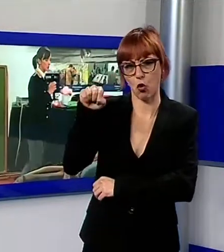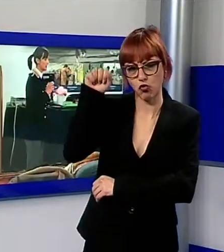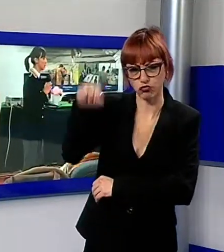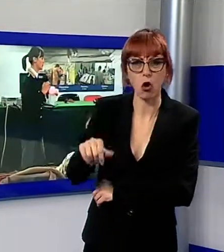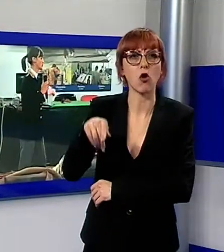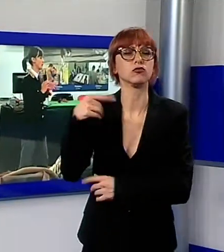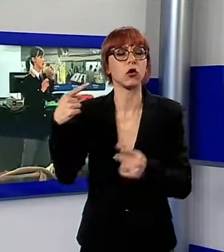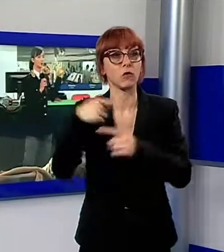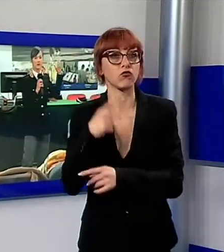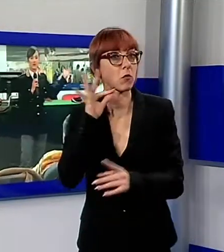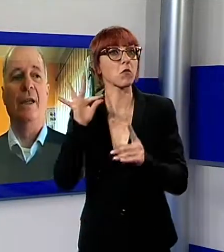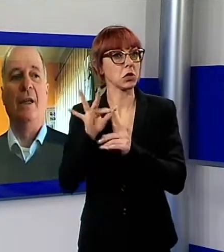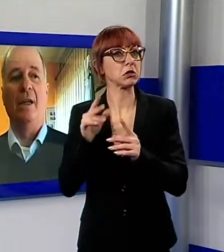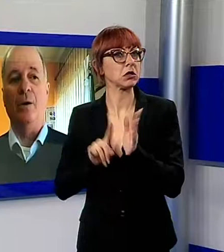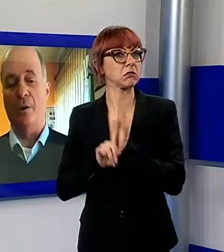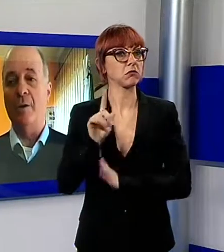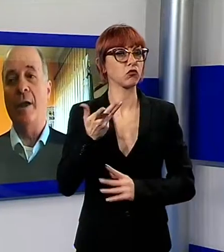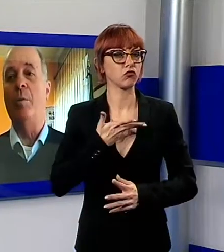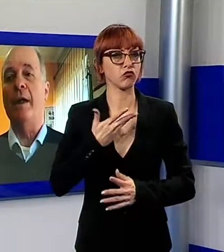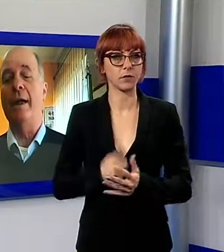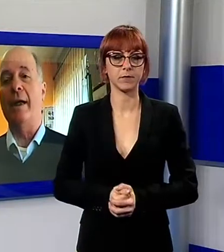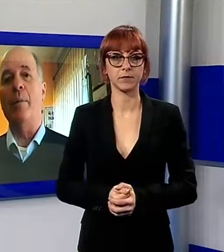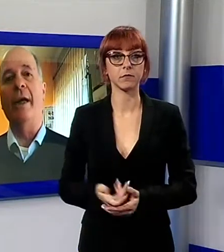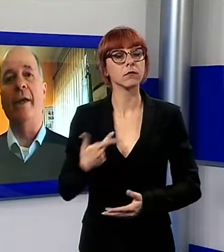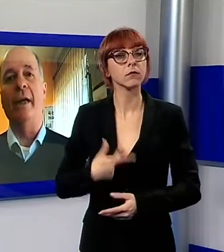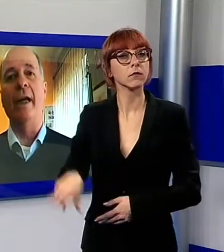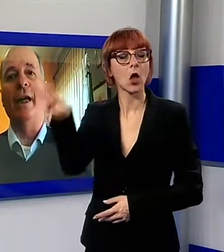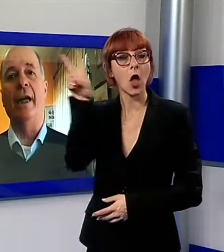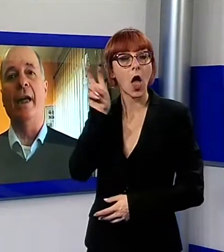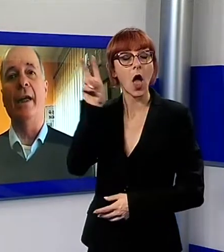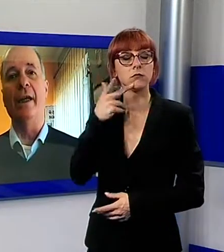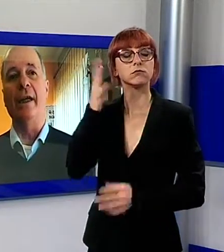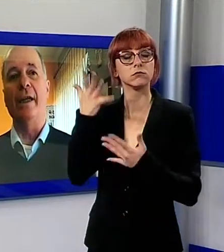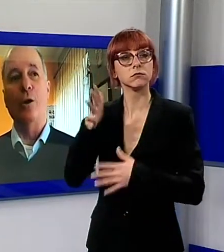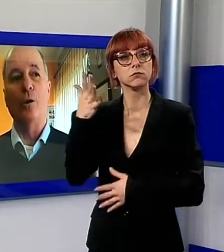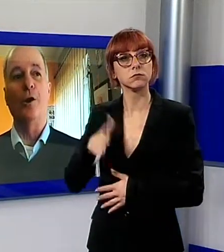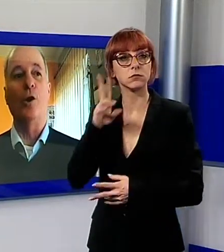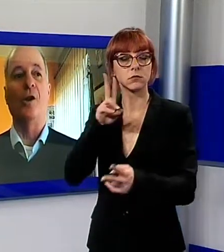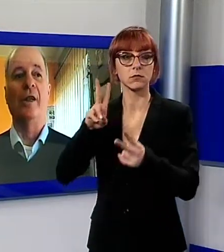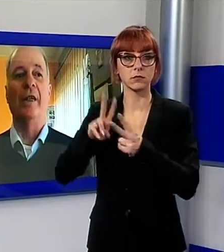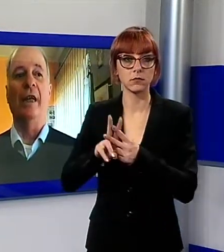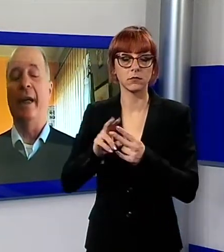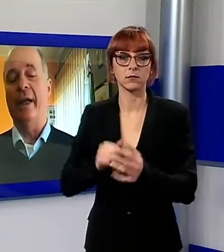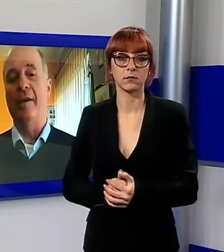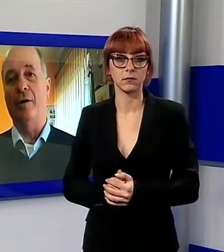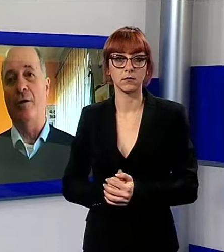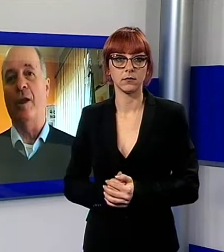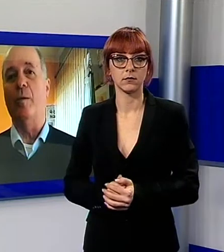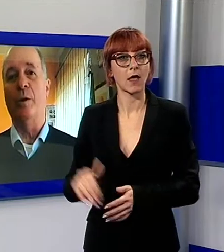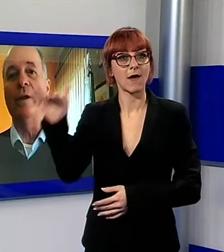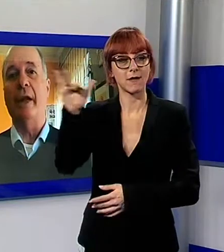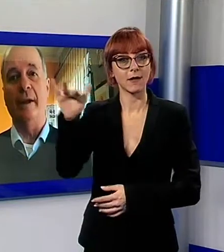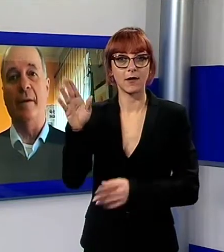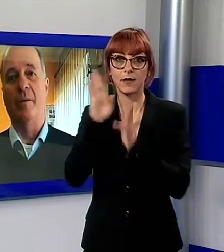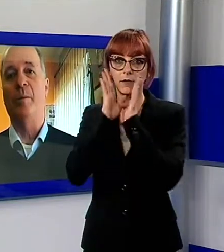scopo sembra che sia stato raggiunto. Ho ascoltato per larga parte l'incontro e i ragazzi sono